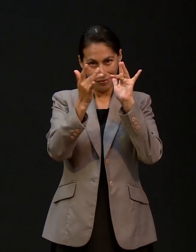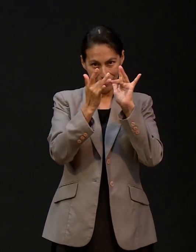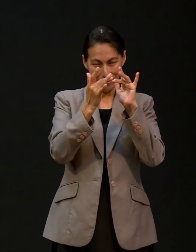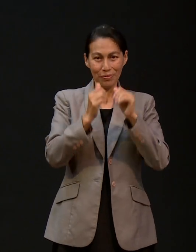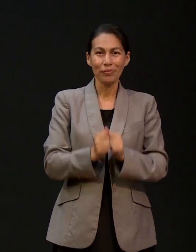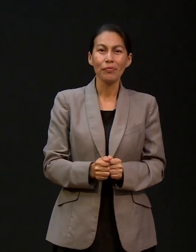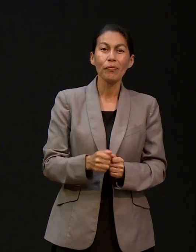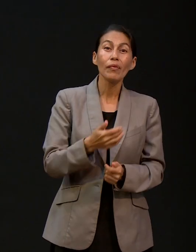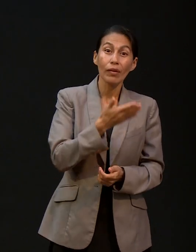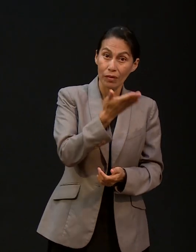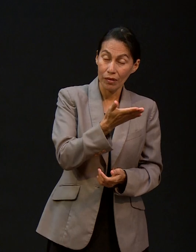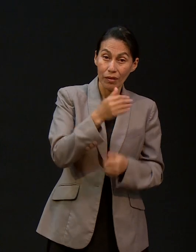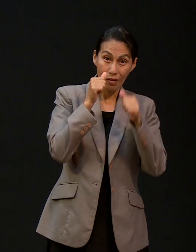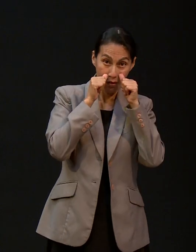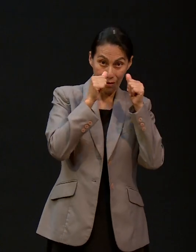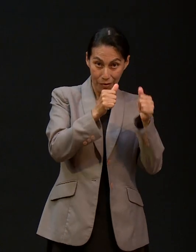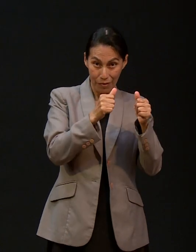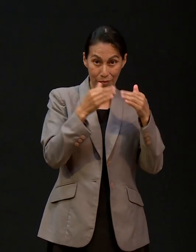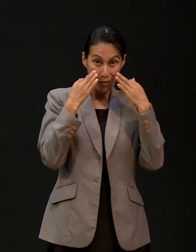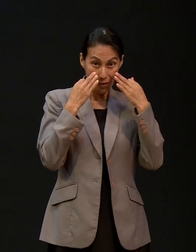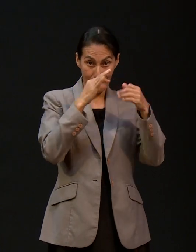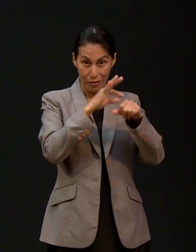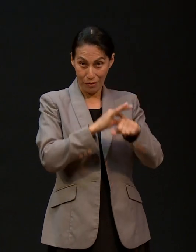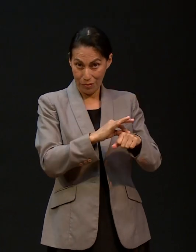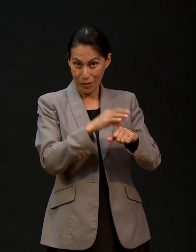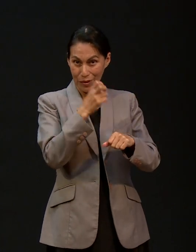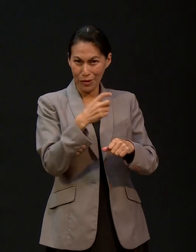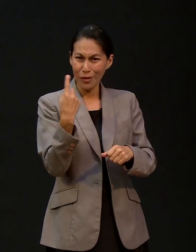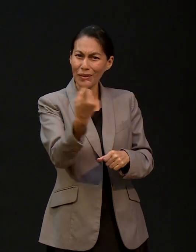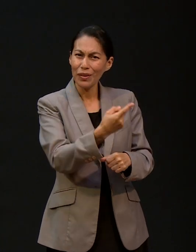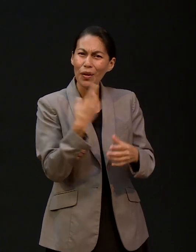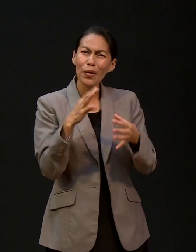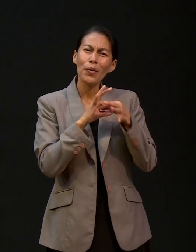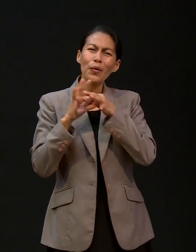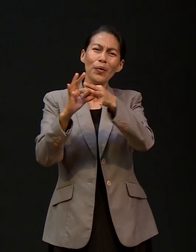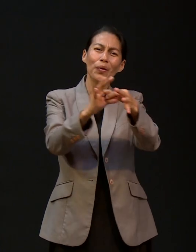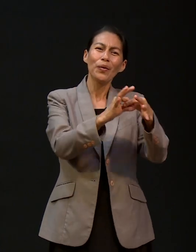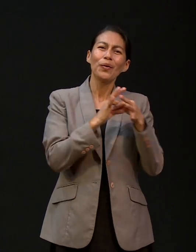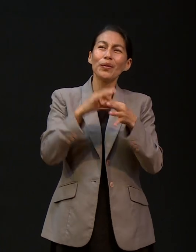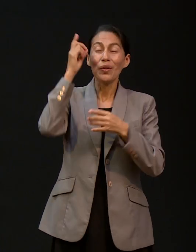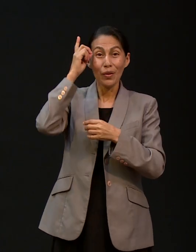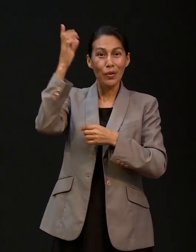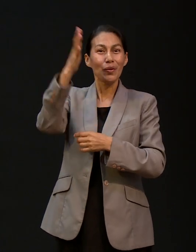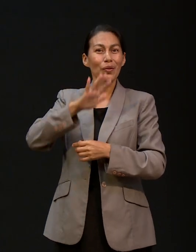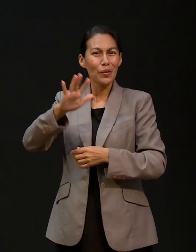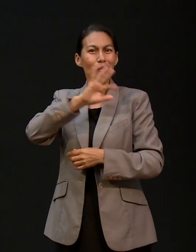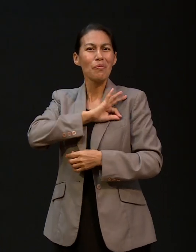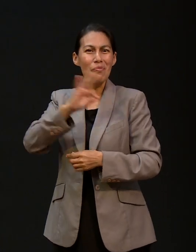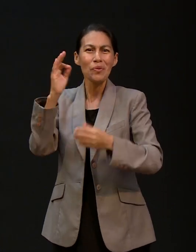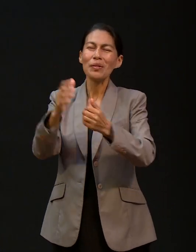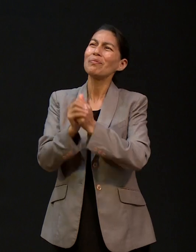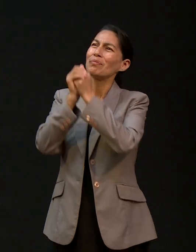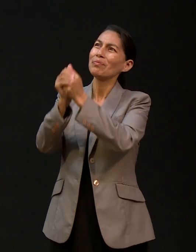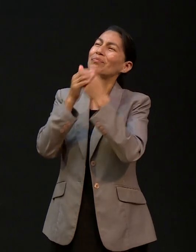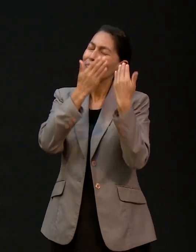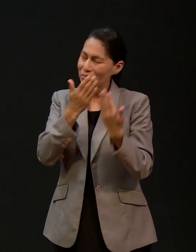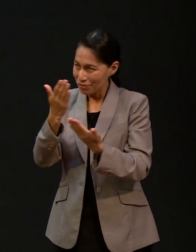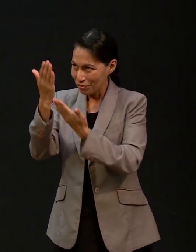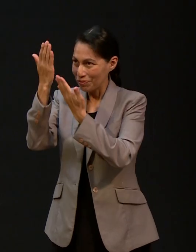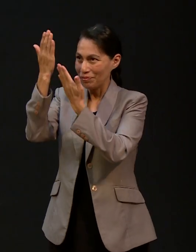Quédate con nosotros para escuchar el testimonio que hará que juntos podamos glorificar a ese Dios de lo